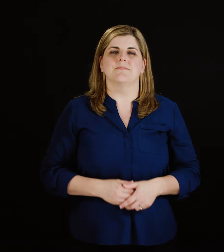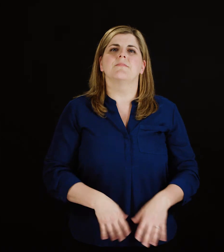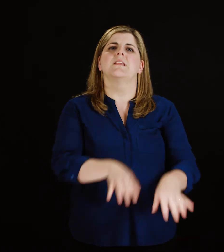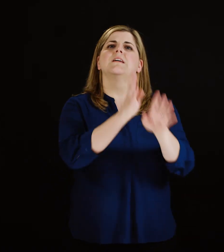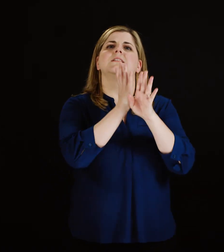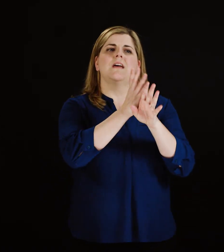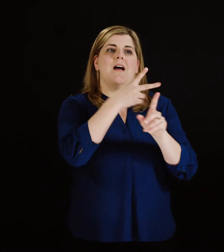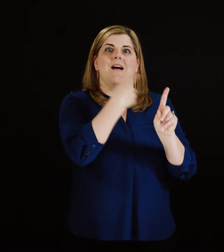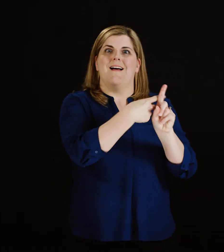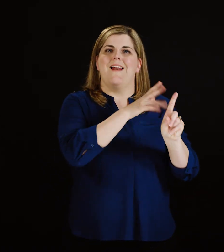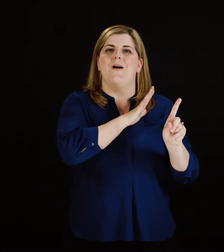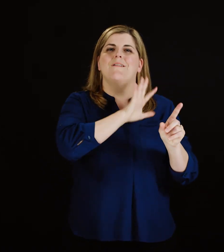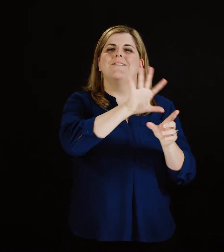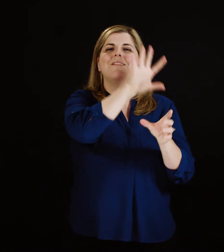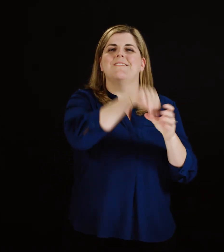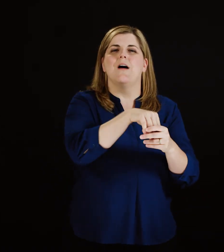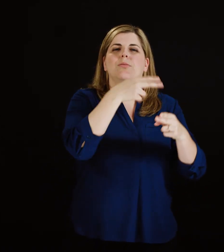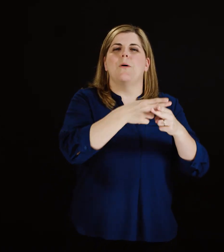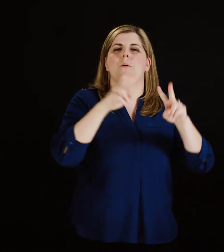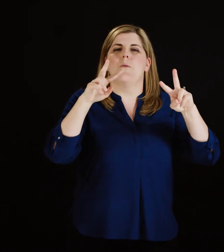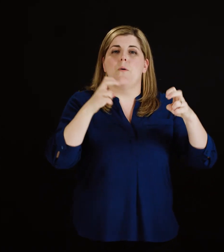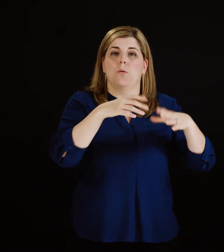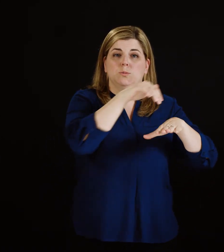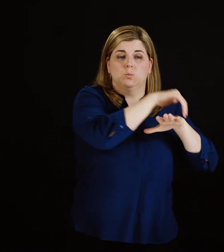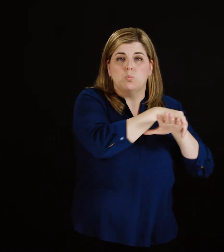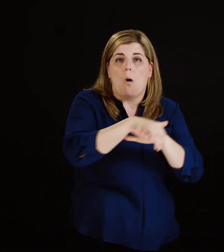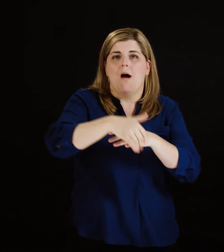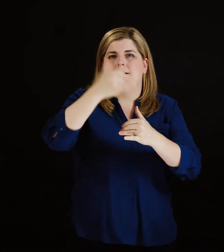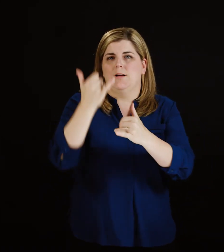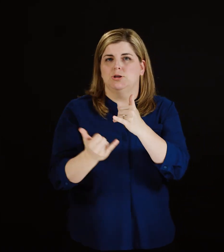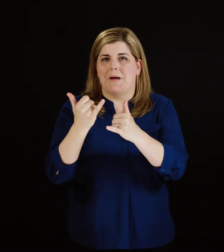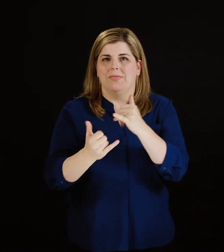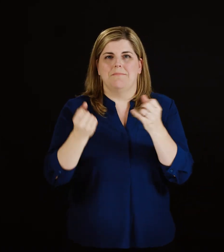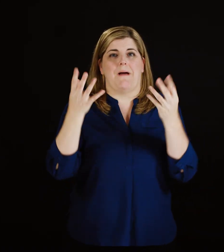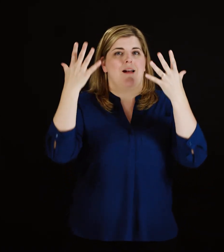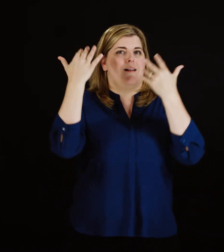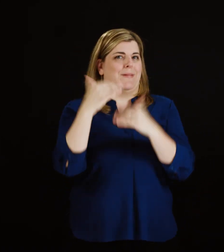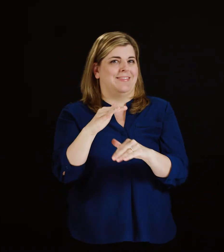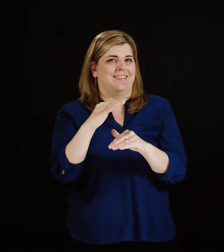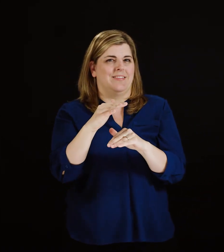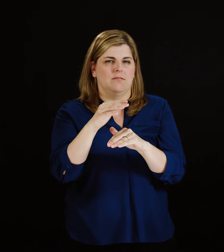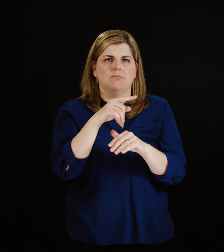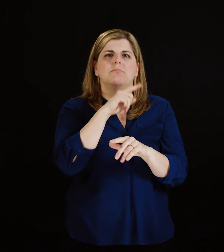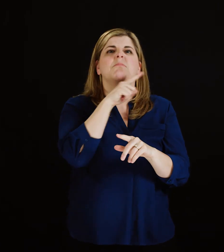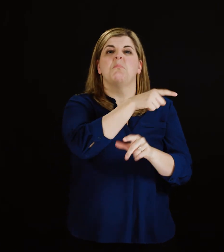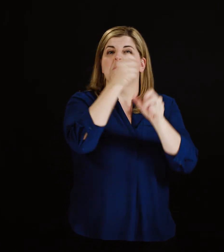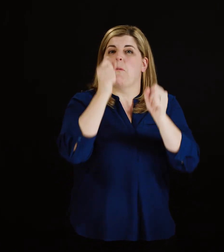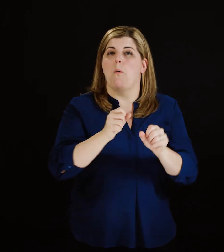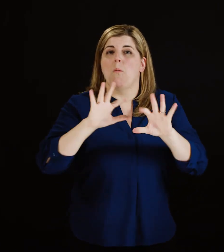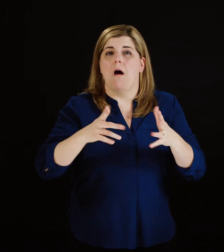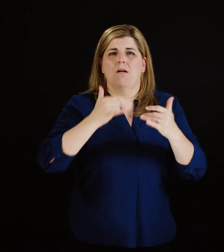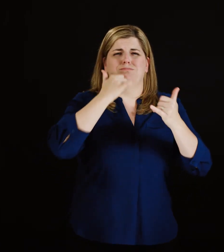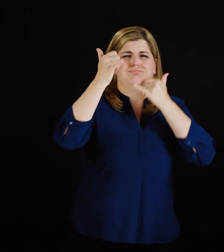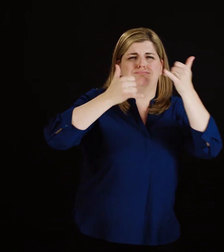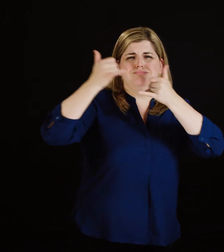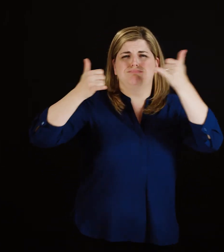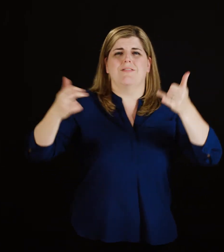Les clients abonnés à un forfait soir et fin de semaine illimités peuvent faire des appels